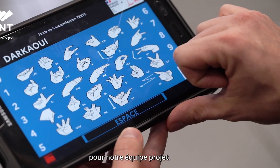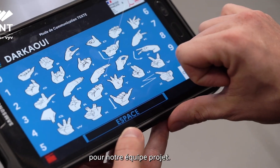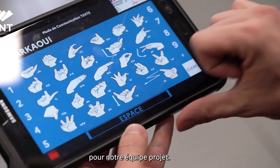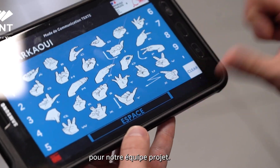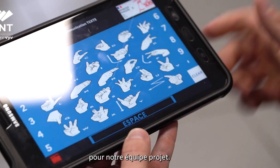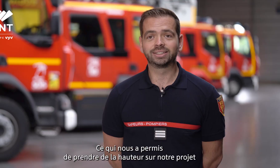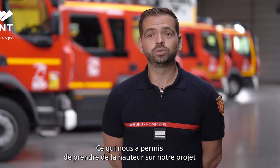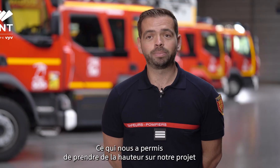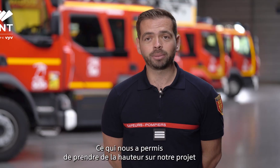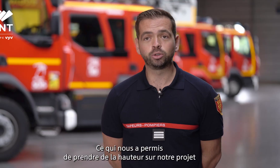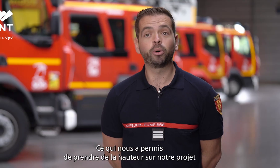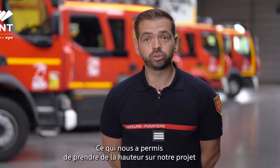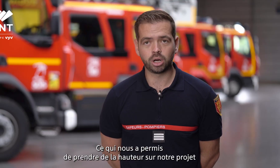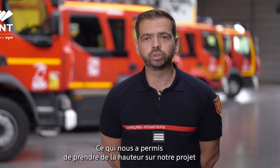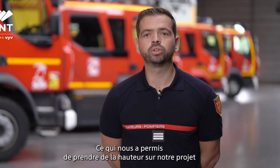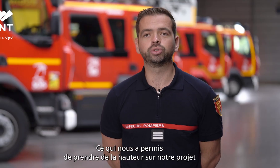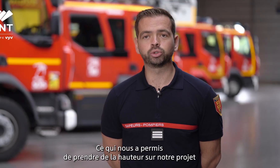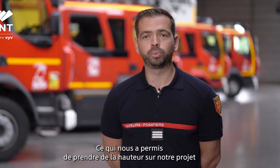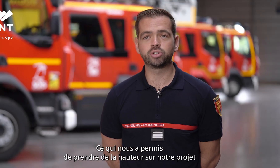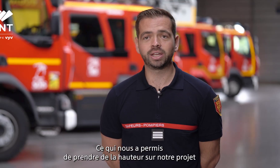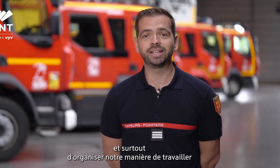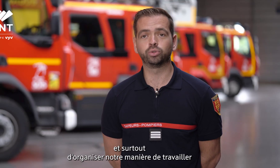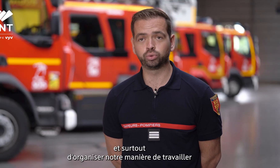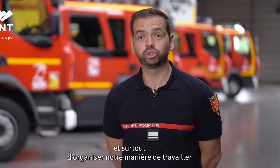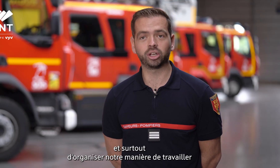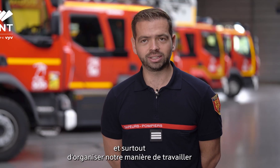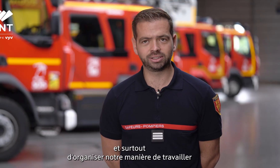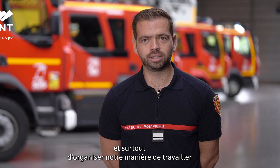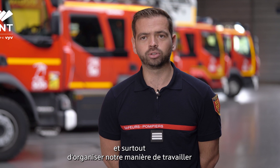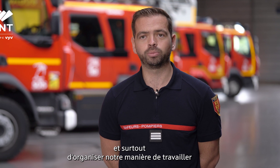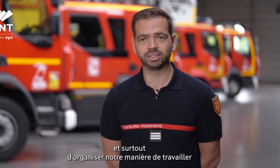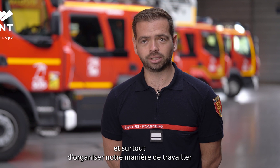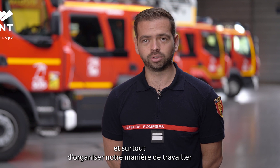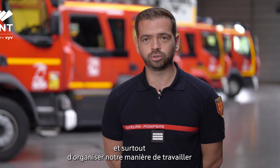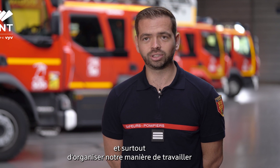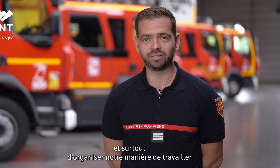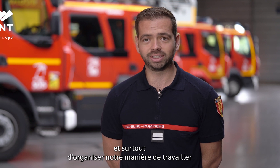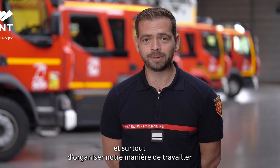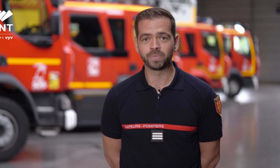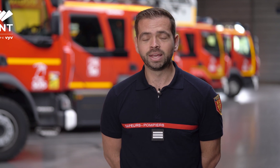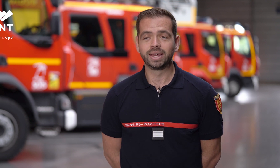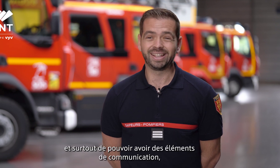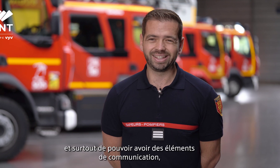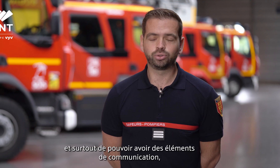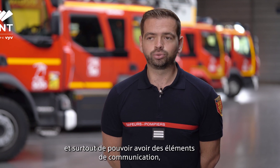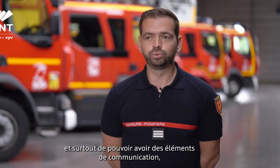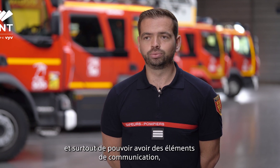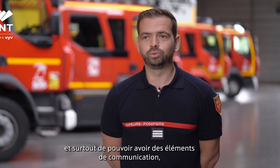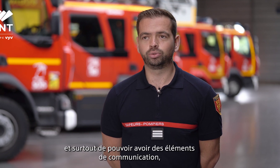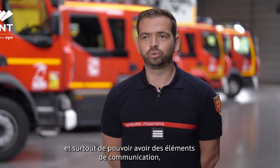projet ce qui nous a permis de prendre de la hauteur sur notre projet et surtout d'organiser notre manière de travailler et surtout de